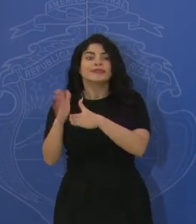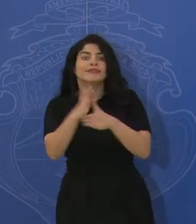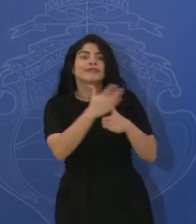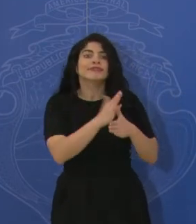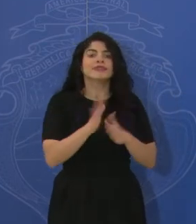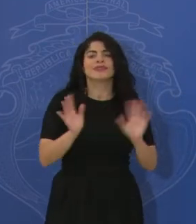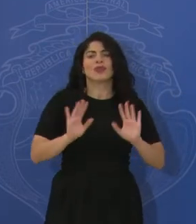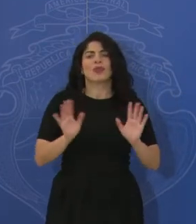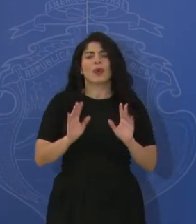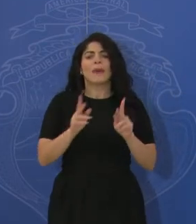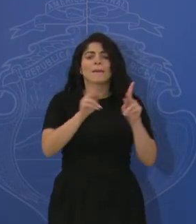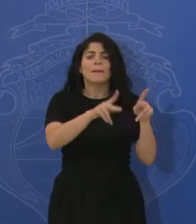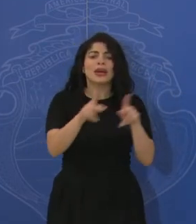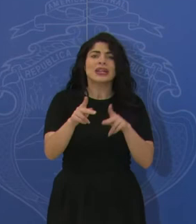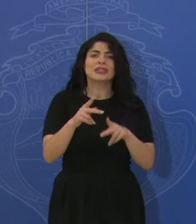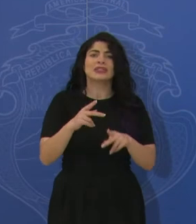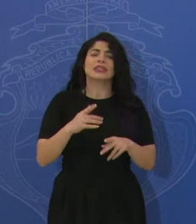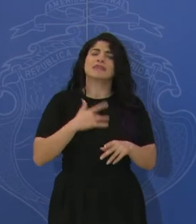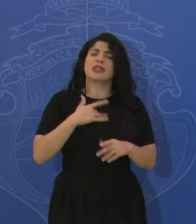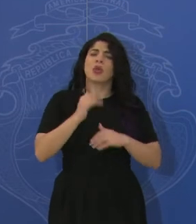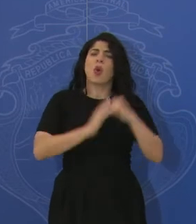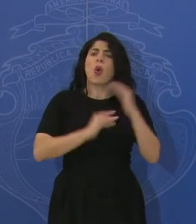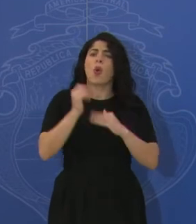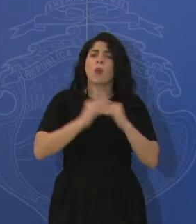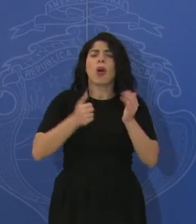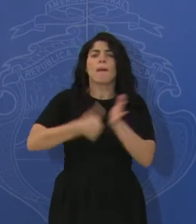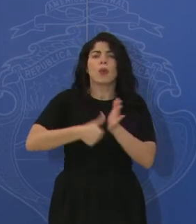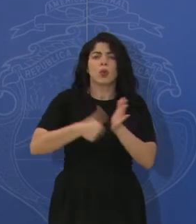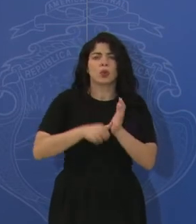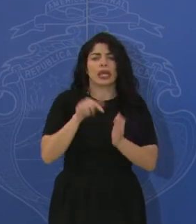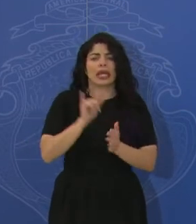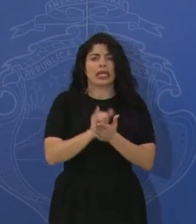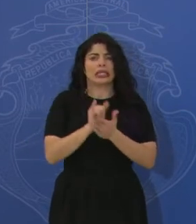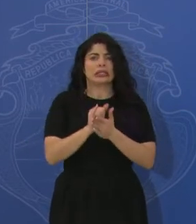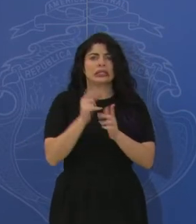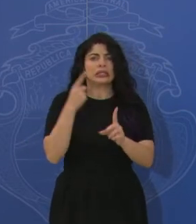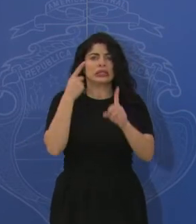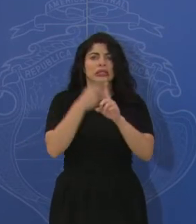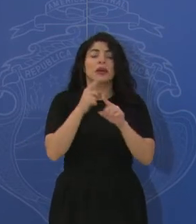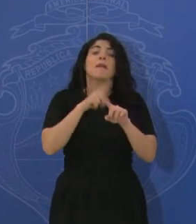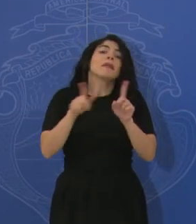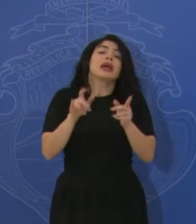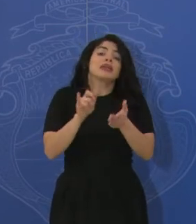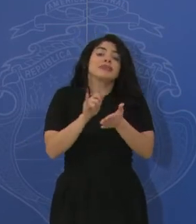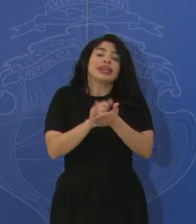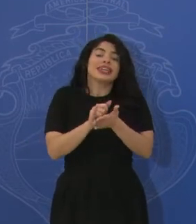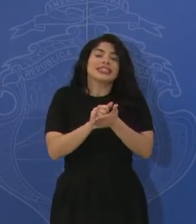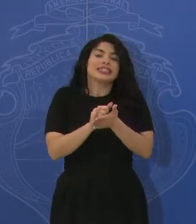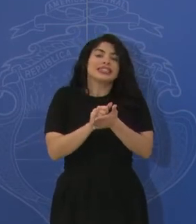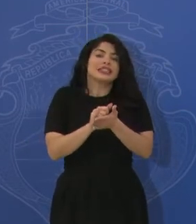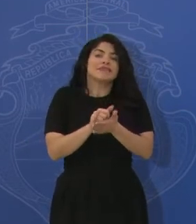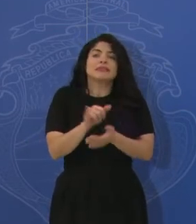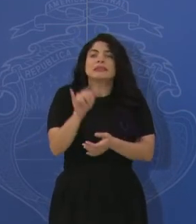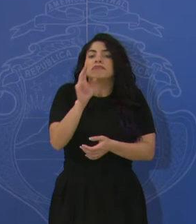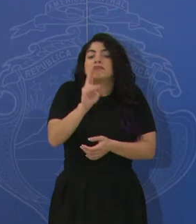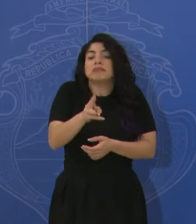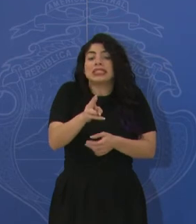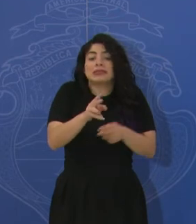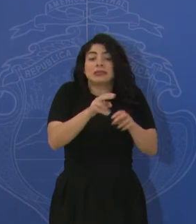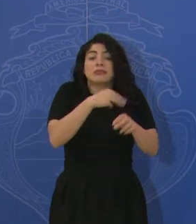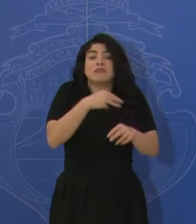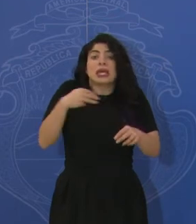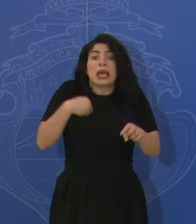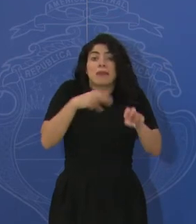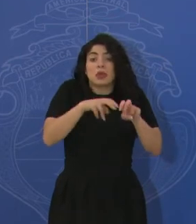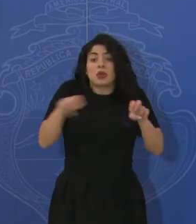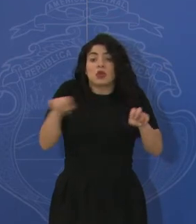pueda, que la gente se pueda sentir cómoda con una votación. Pero eso es algo definitivamente que es la misma plenaria, los mismos miembros